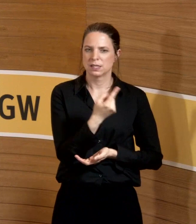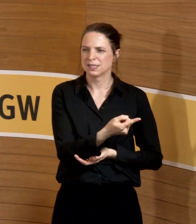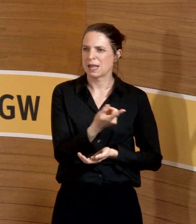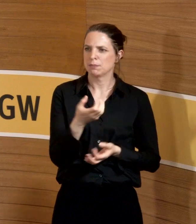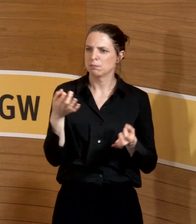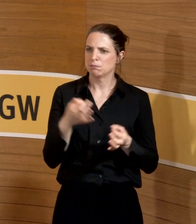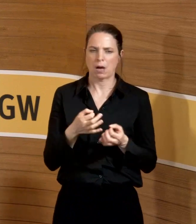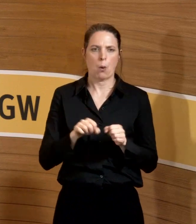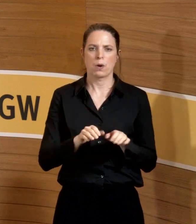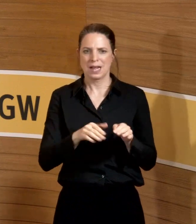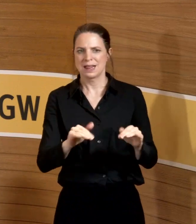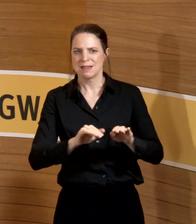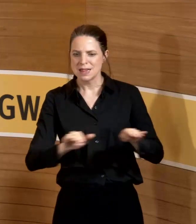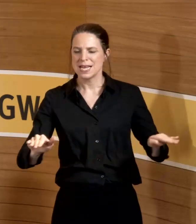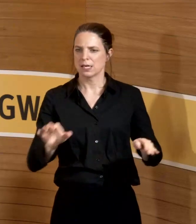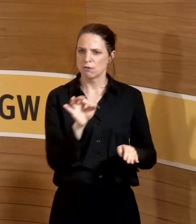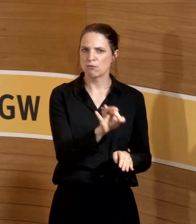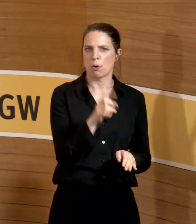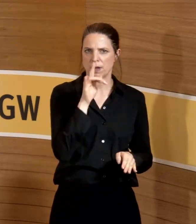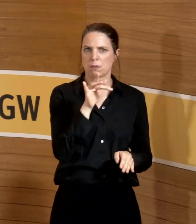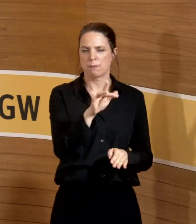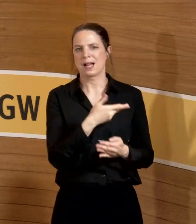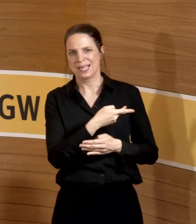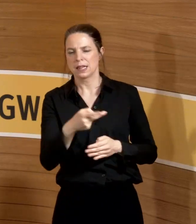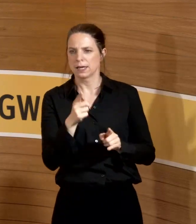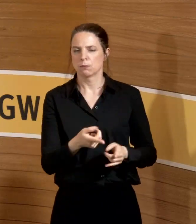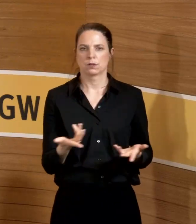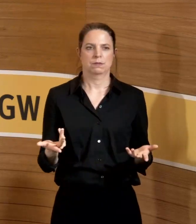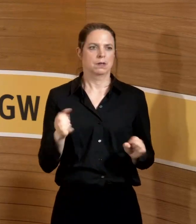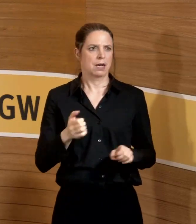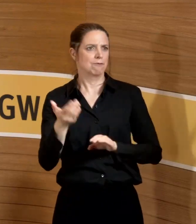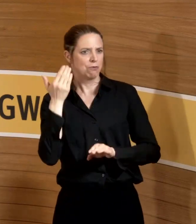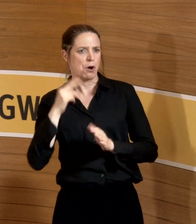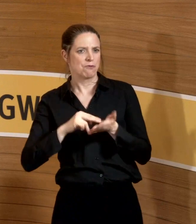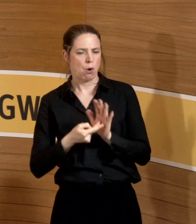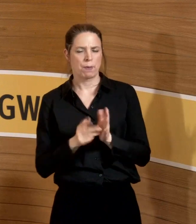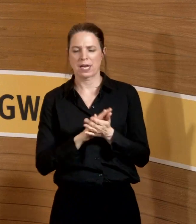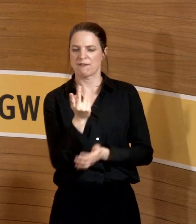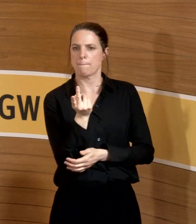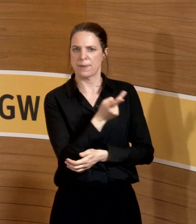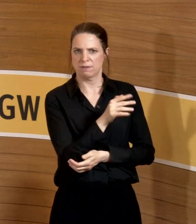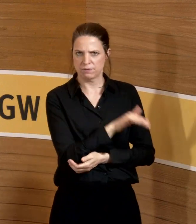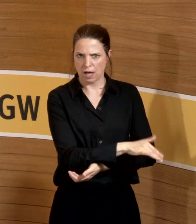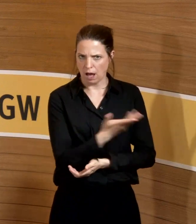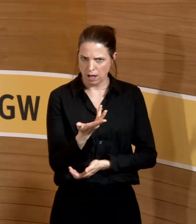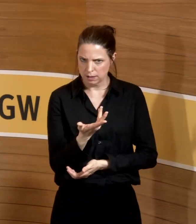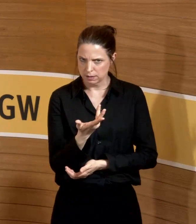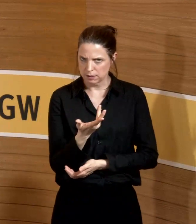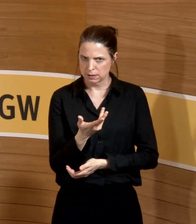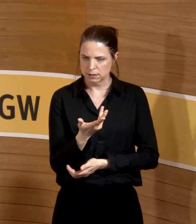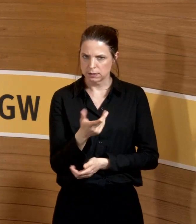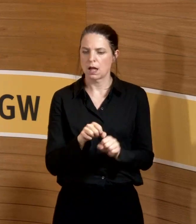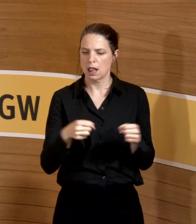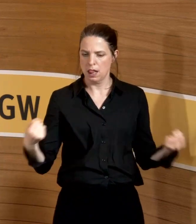kriege ich denn die Klappliege her? Das kann man sich halt im Vorfeld grundsätzlich überlegen, habe ich eine Klappliege und wenn ja, wo stelle ich sie hin?